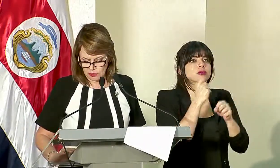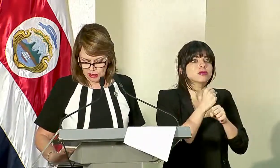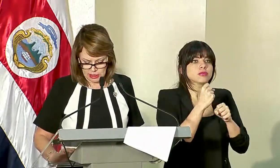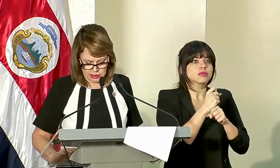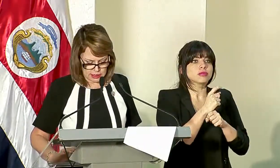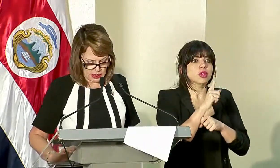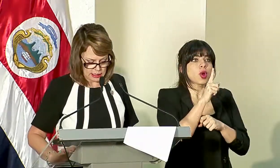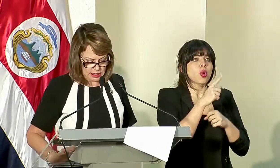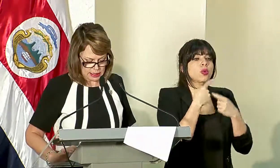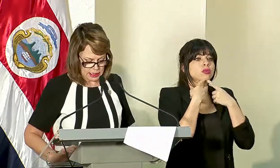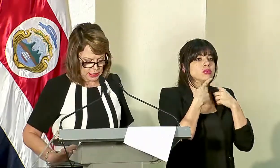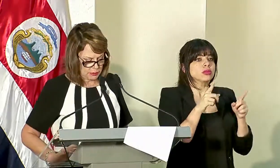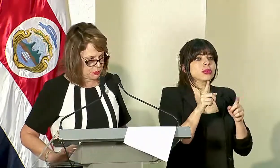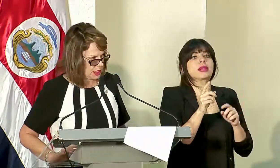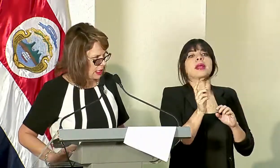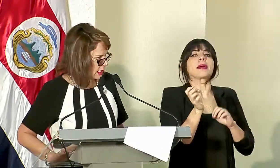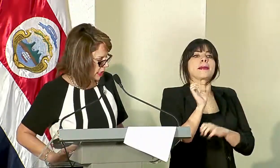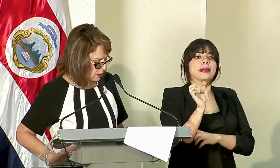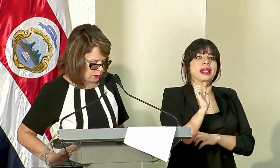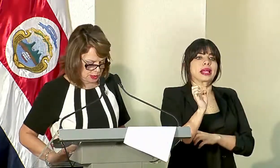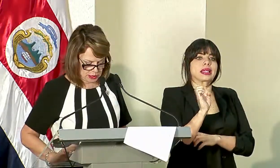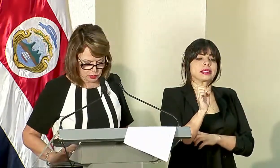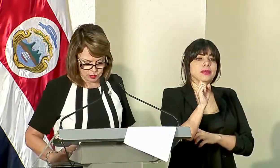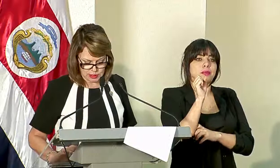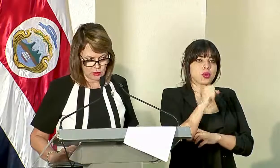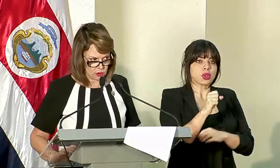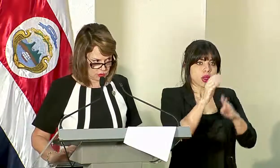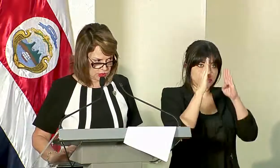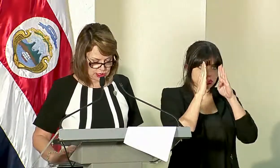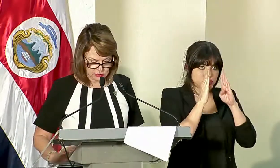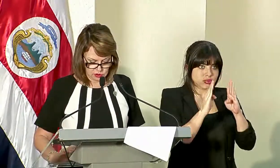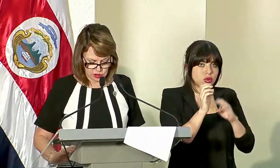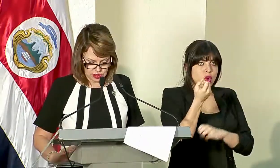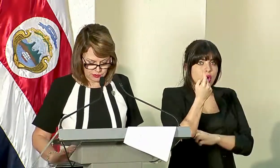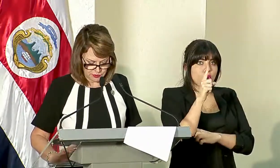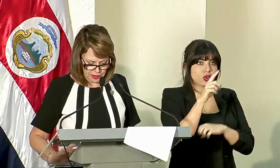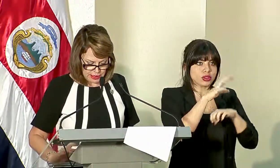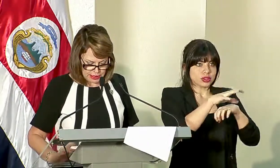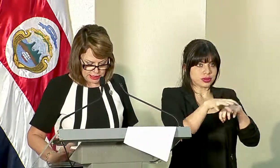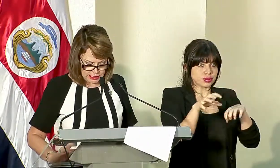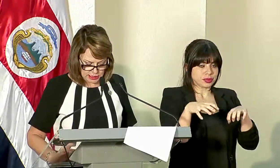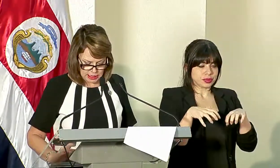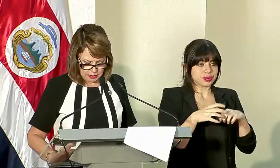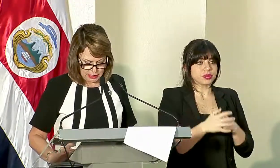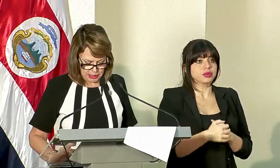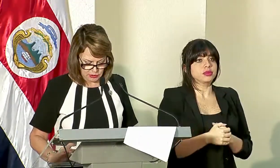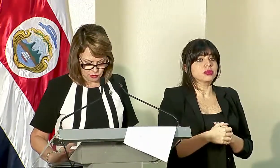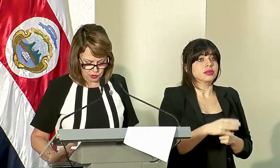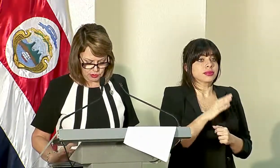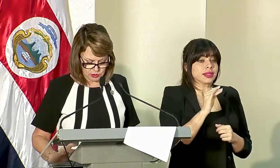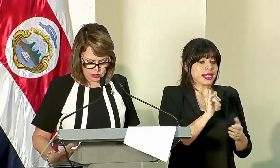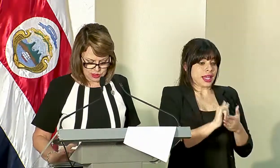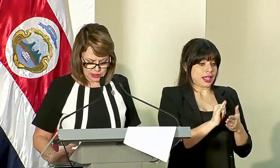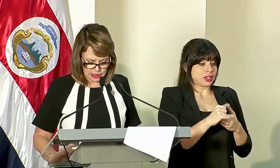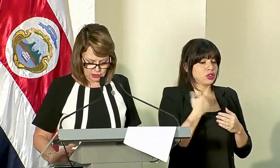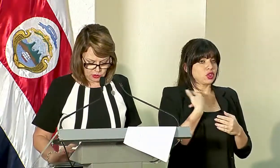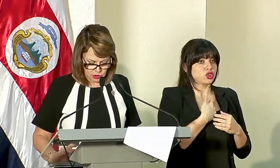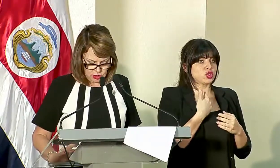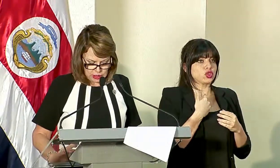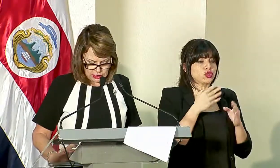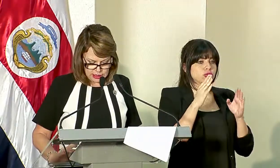secreto de emergencia que pudiera cubrir 11 cantones y en esto hemos